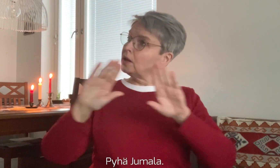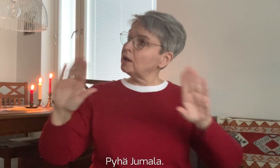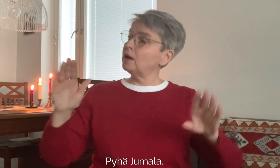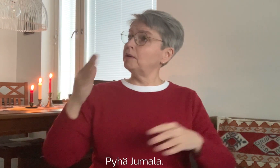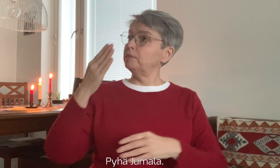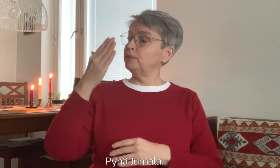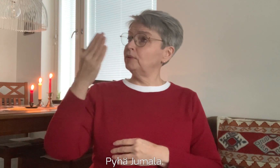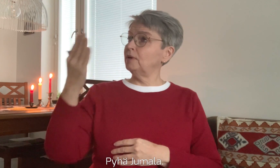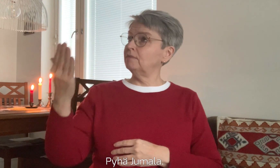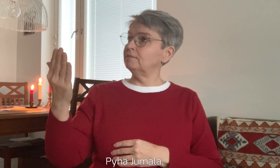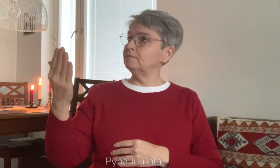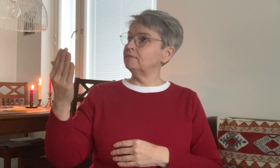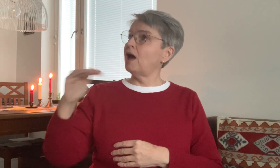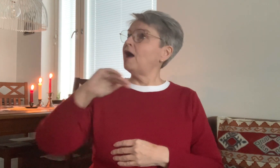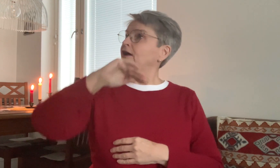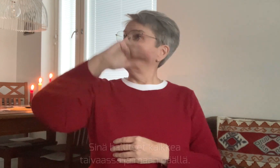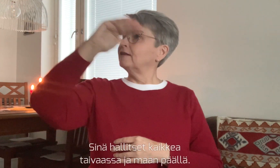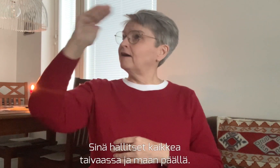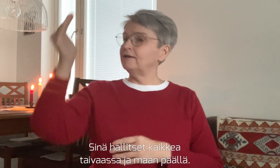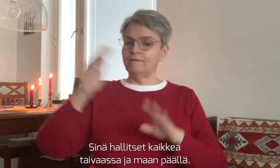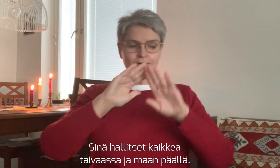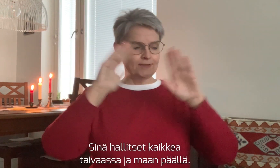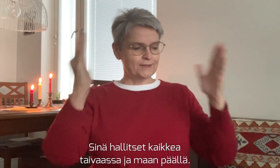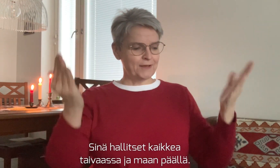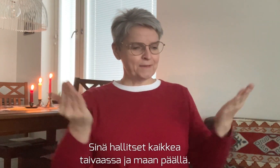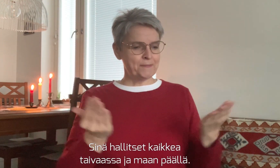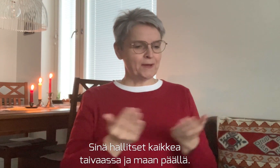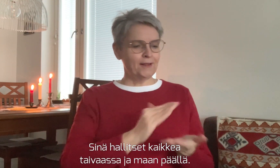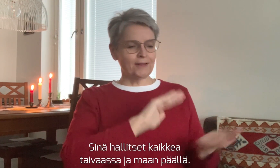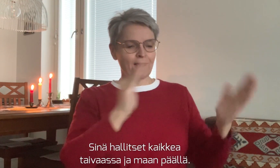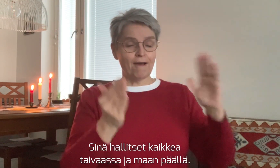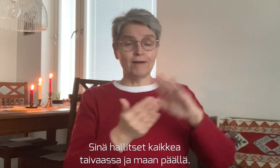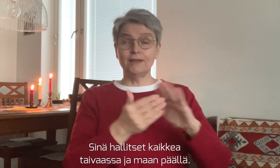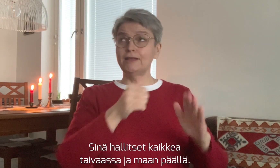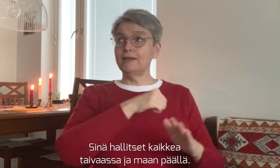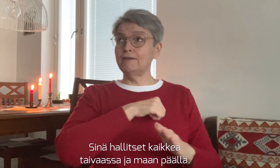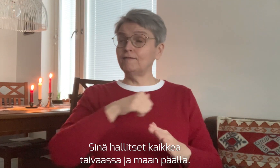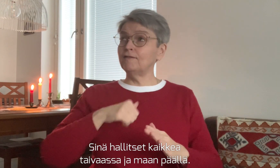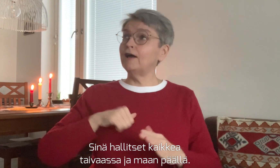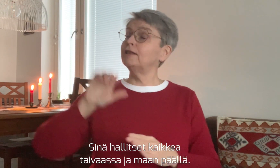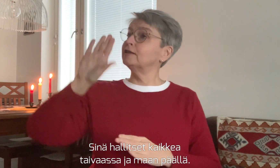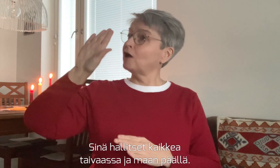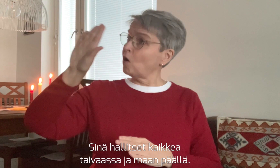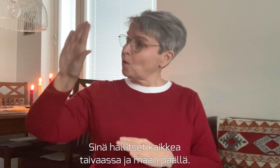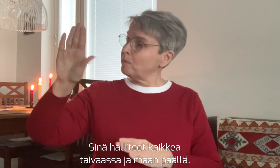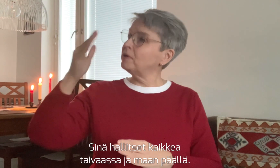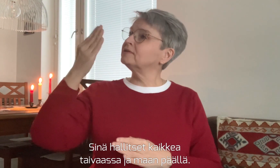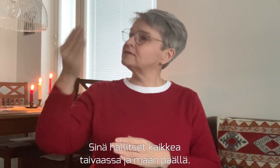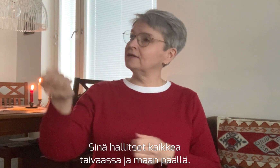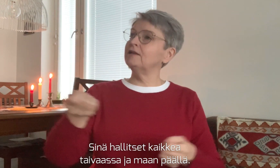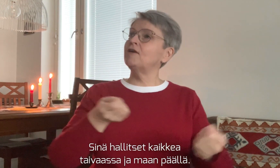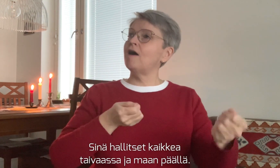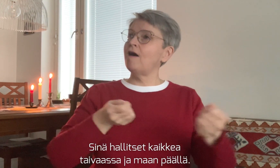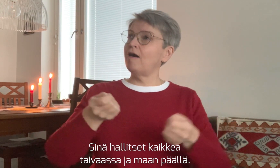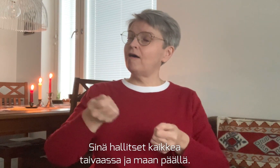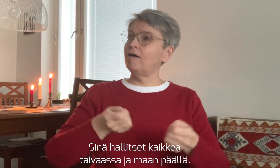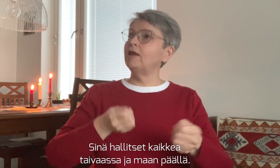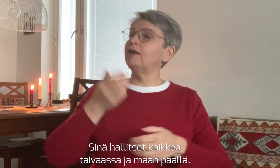Pyhä Jumala, sinä hallitset kaikkea taivaassa ja maan päällä.